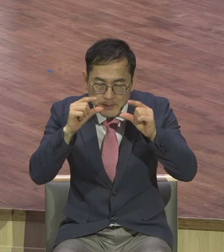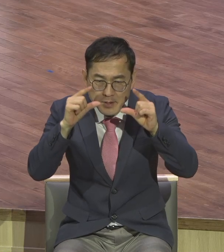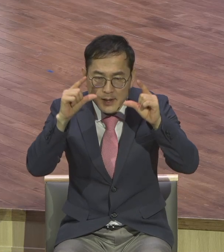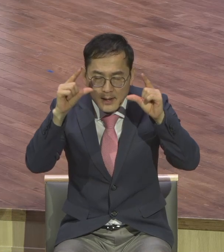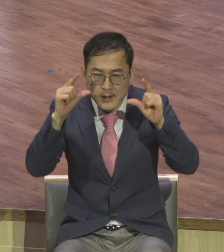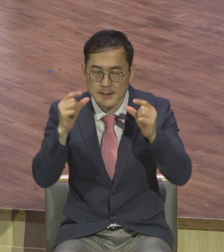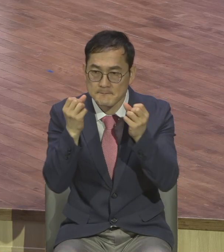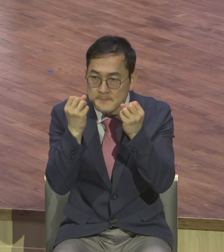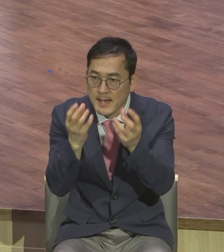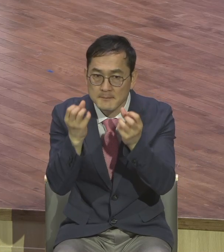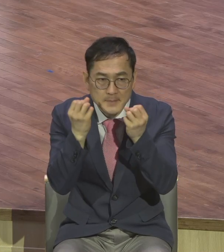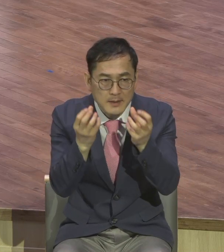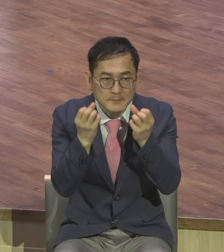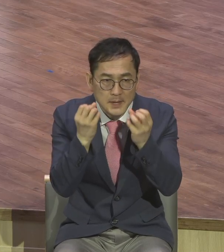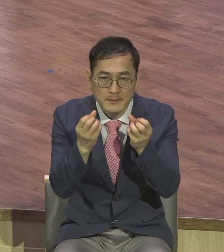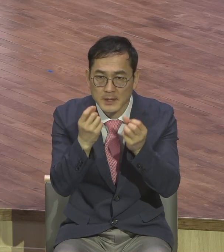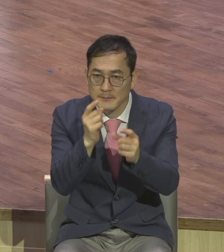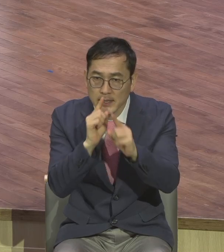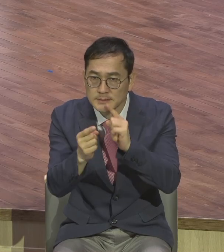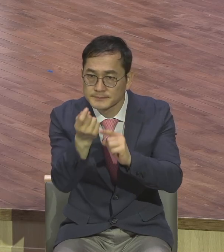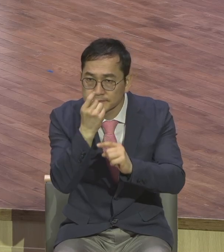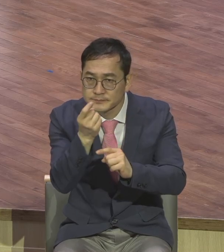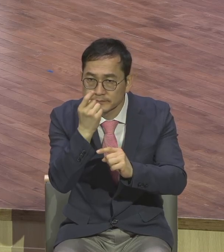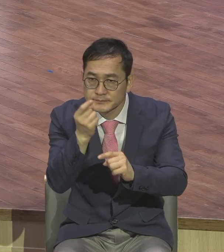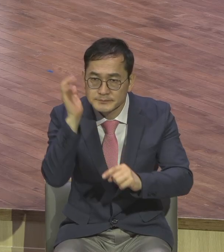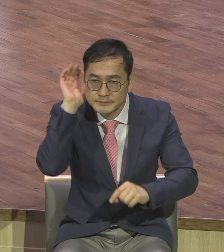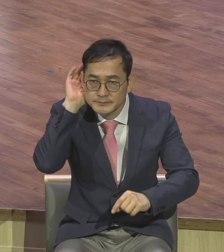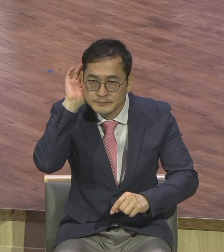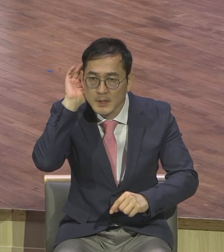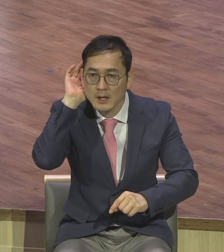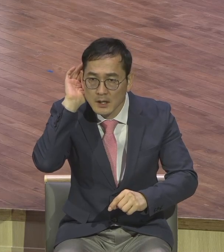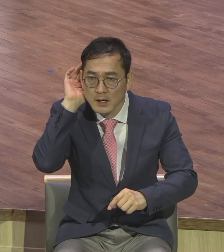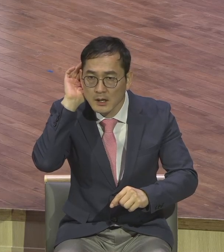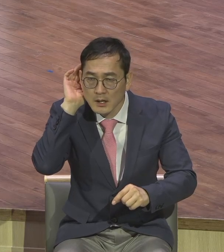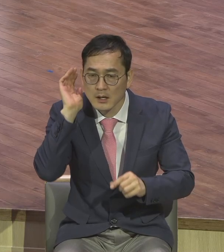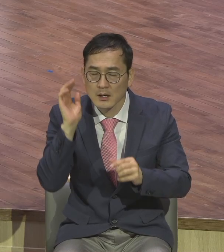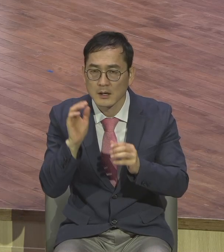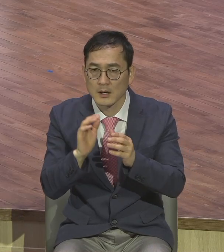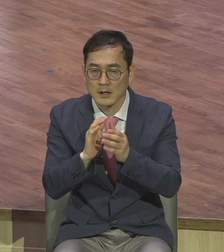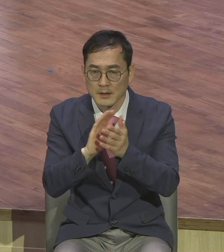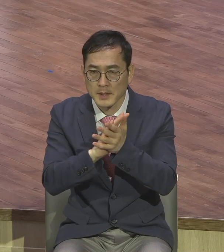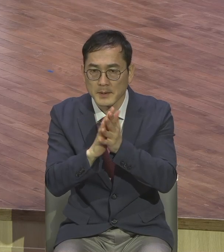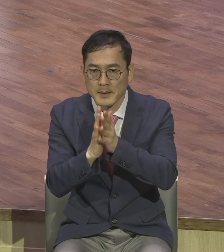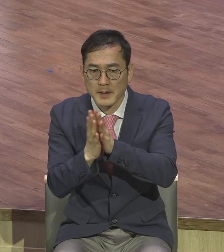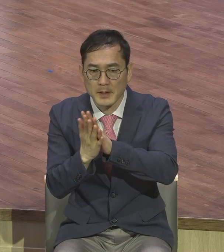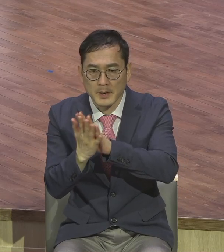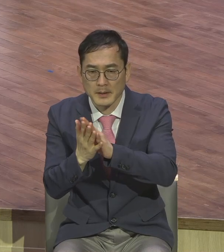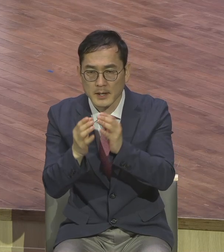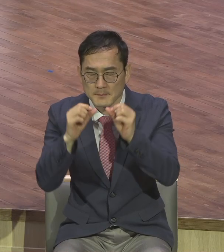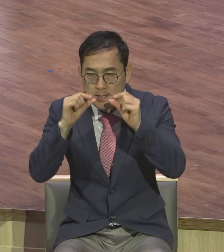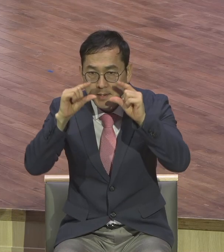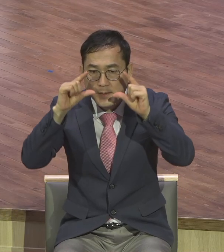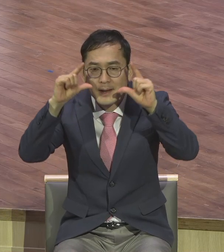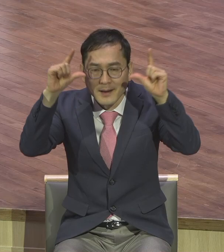생명력 넘치는 삶 속으로 들어갈 수 있는 비결. 연계 모든 성도들 오늘 말씀 통해서